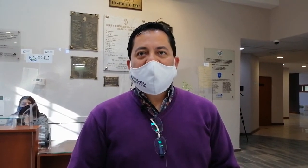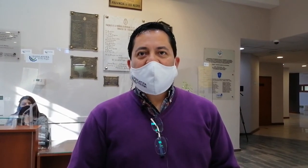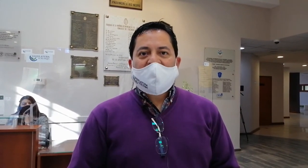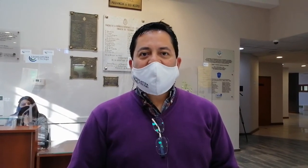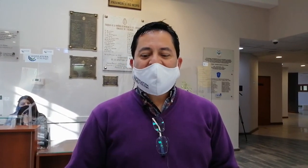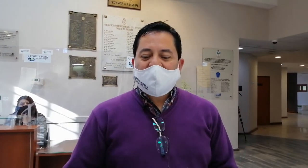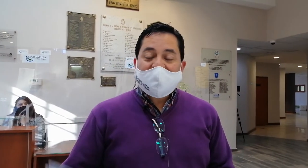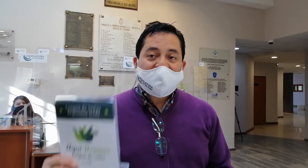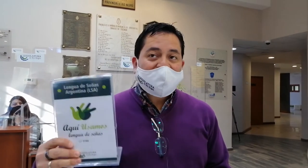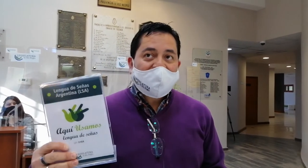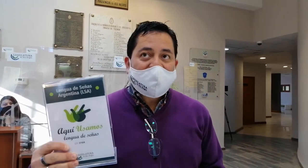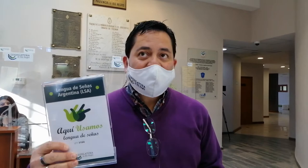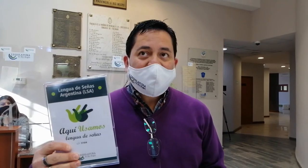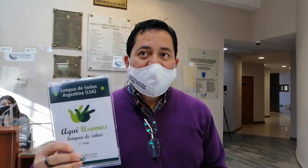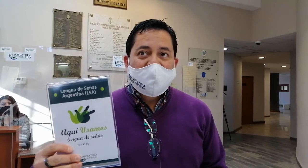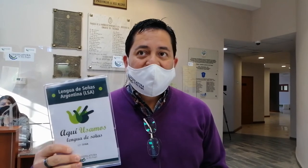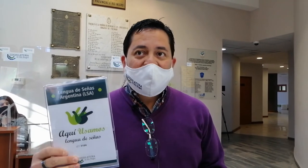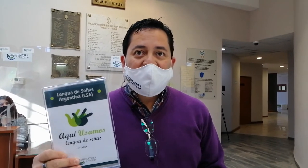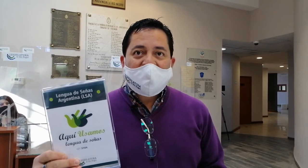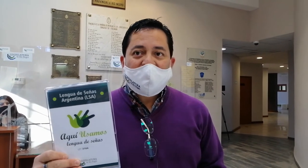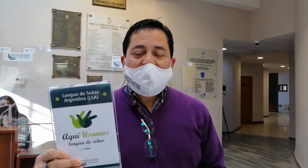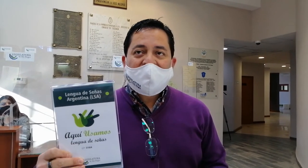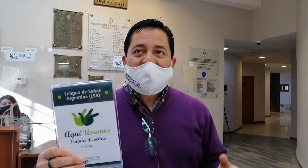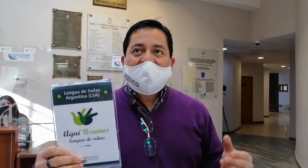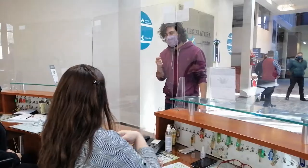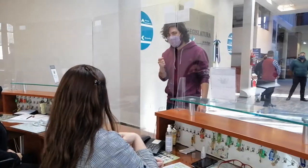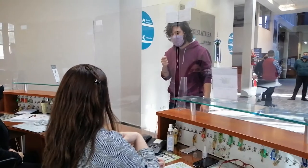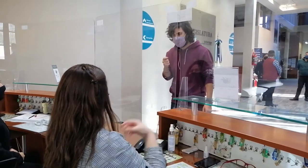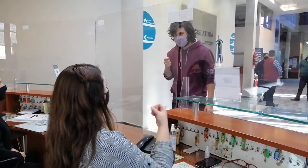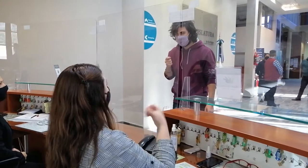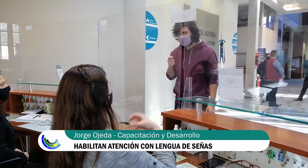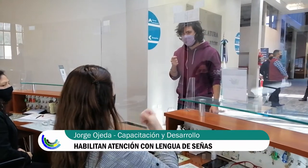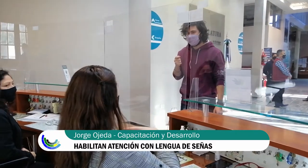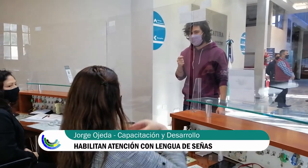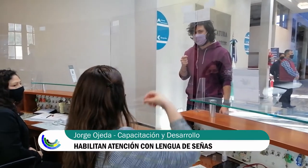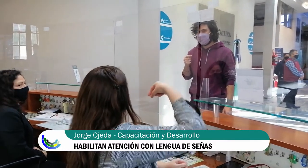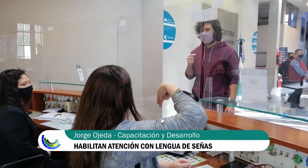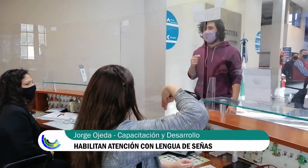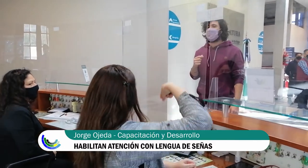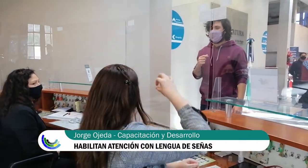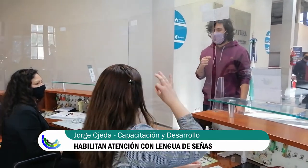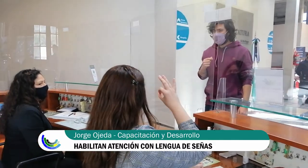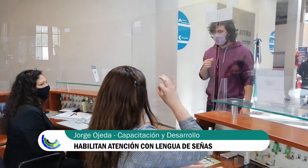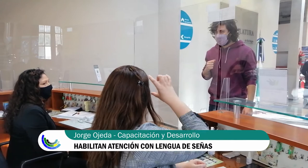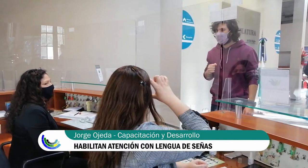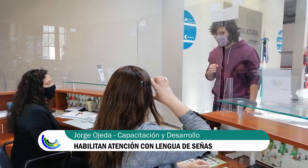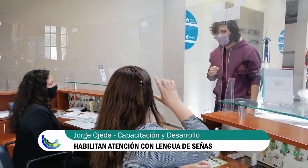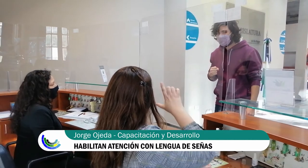ellos van a contar con este cartelito donde figura que ahí hay personal que habla la lengua de señas y